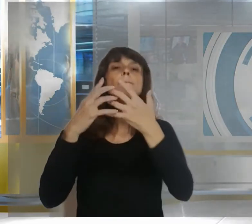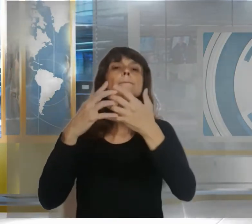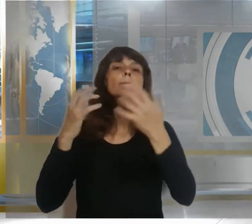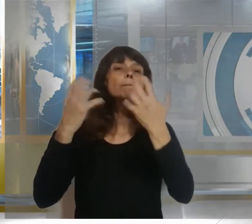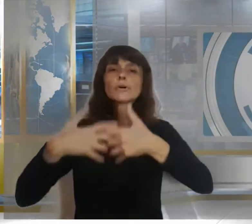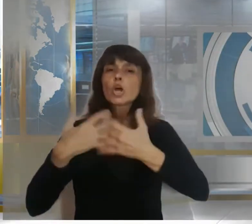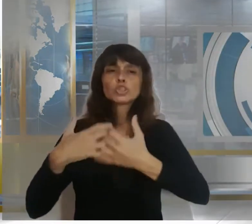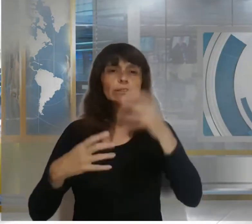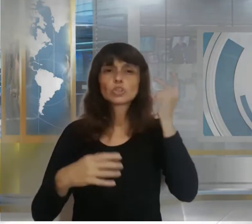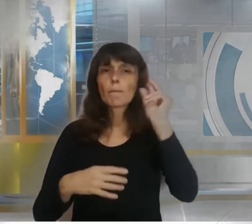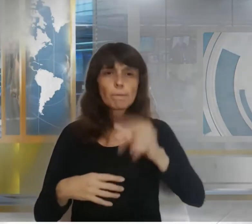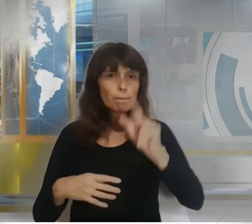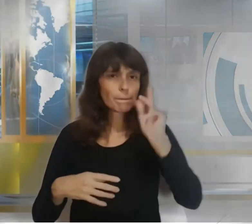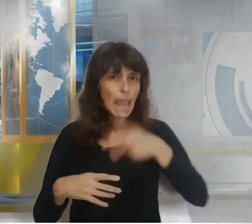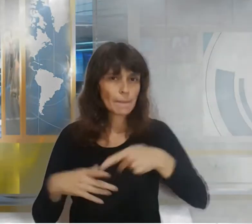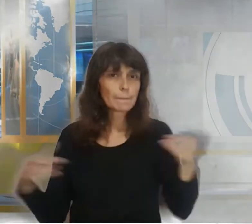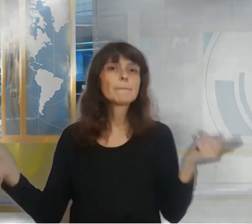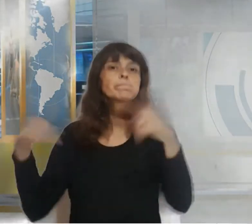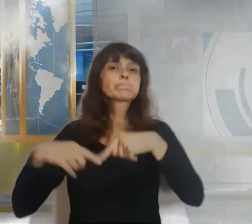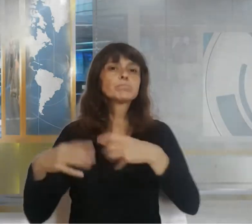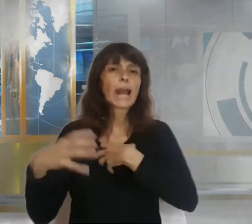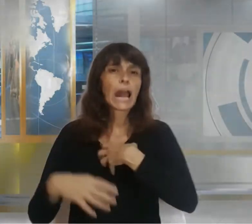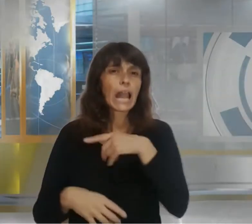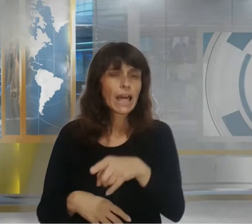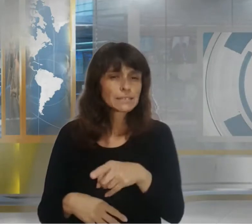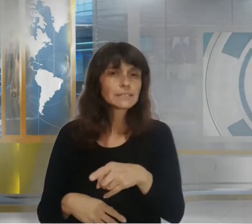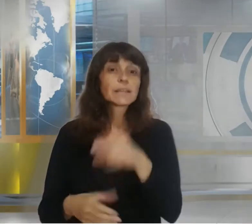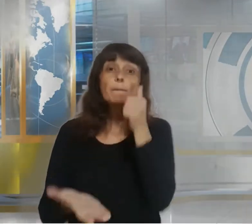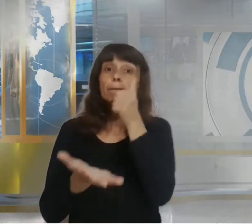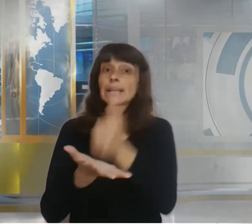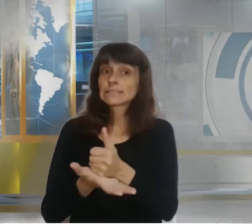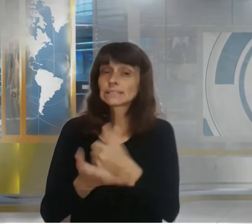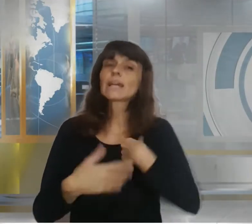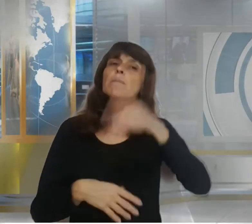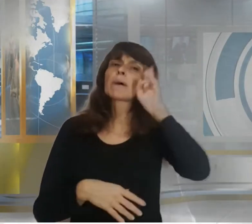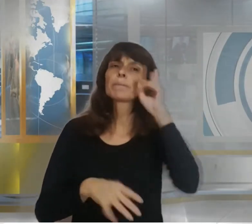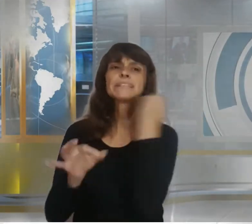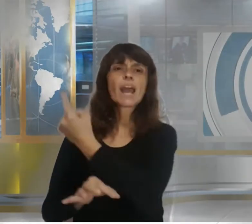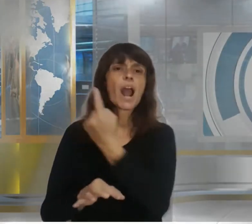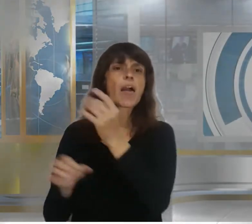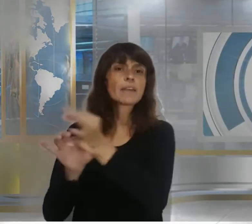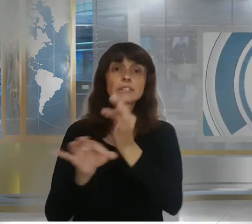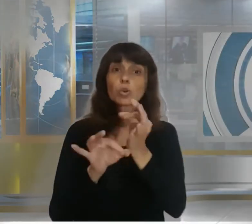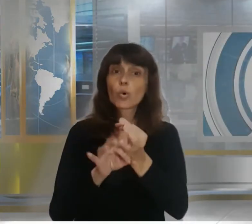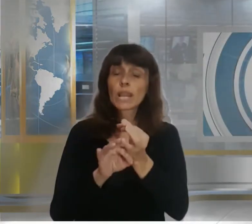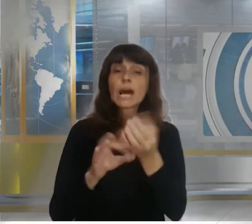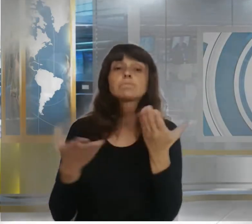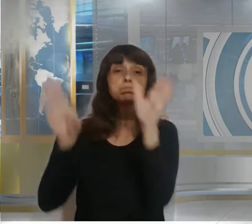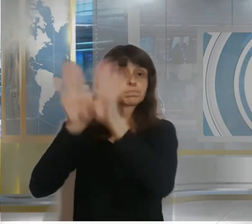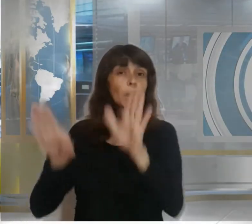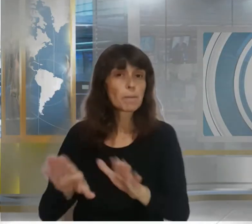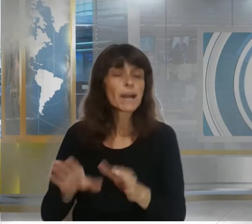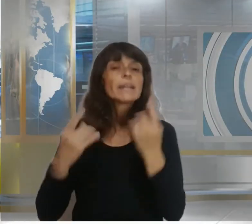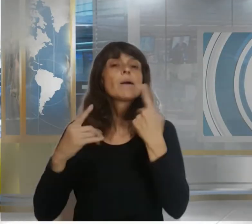que si bien da cierta autonomía a las escuelas exige que los alumnos asistan al menos 4 horas por día a los